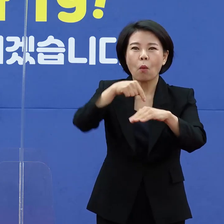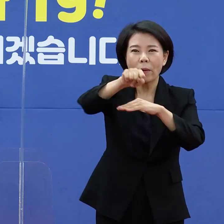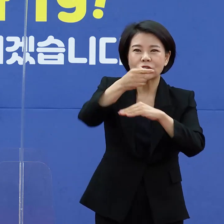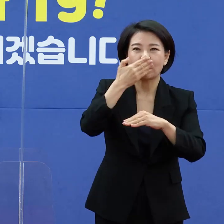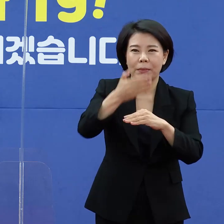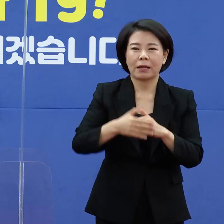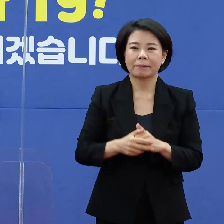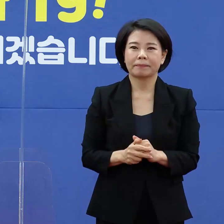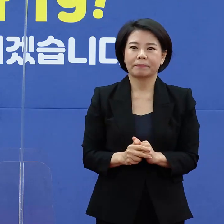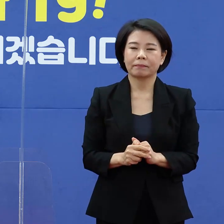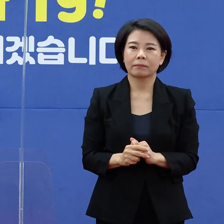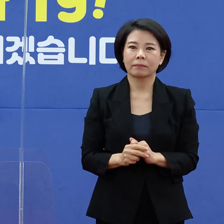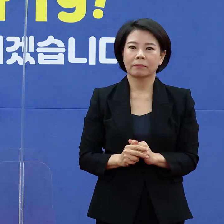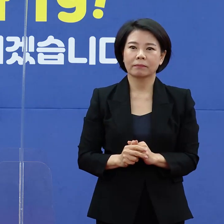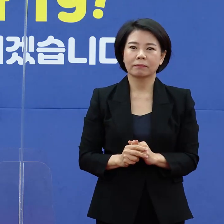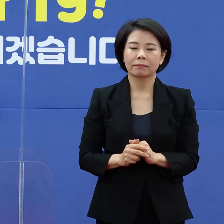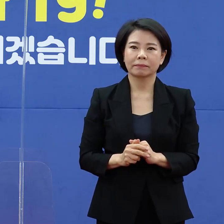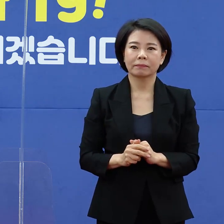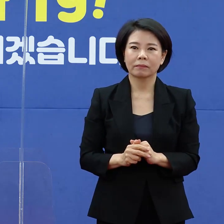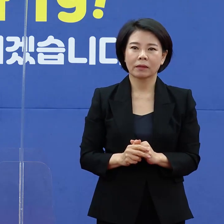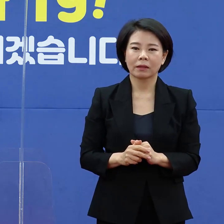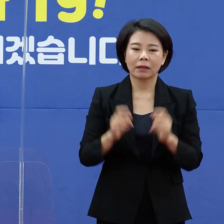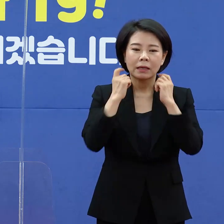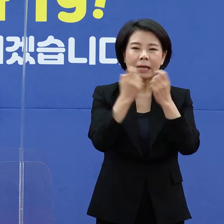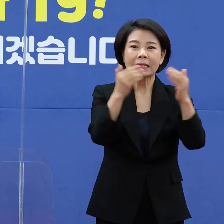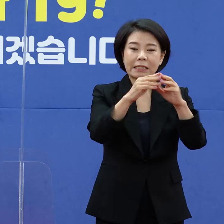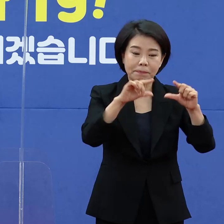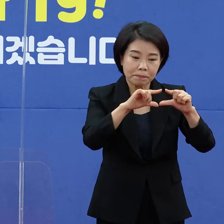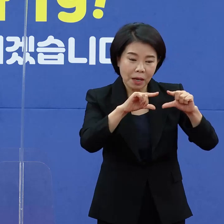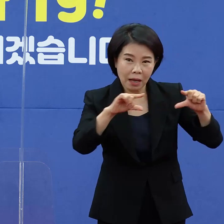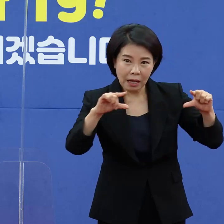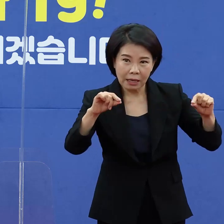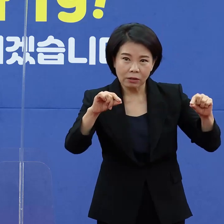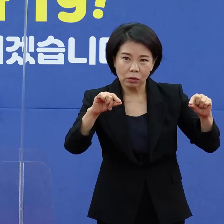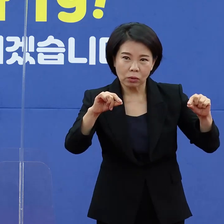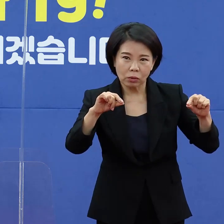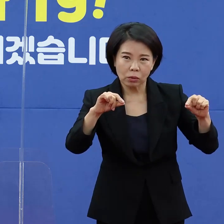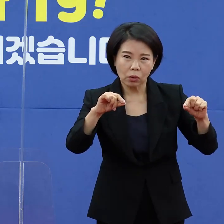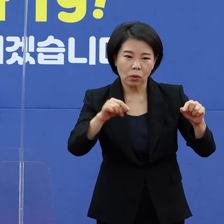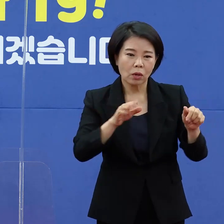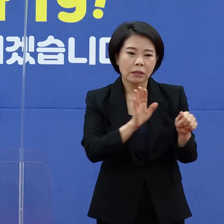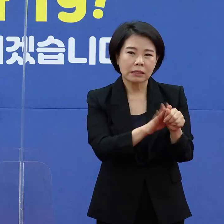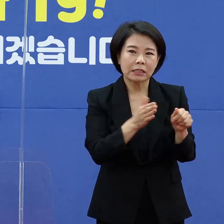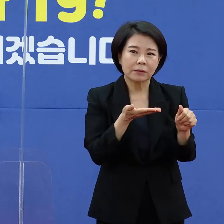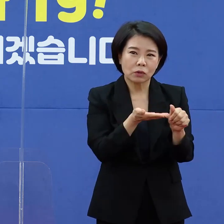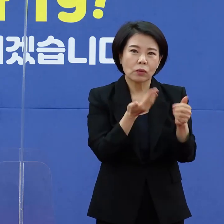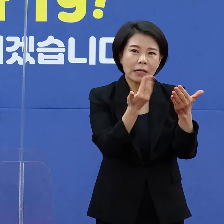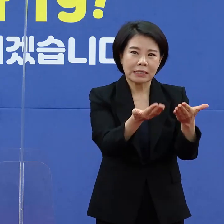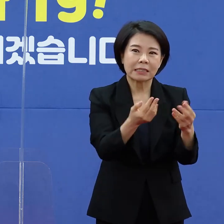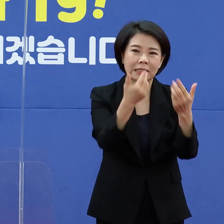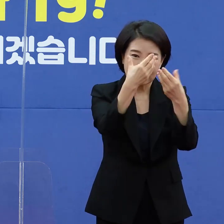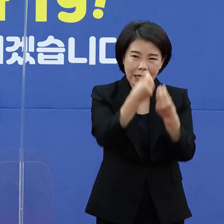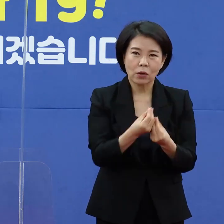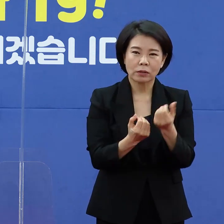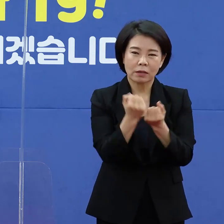다음은 재택치료 키트 및 생필품 지급 개편에 대한 내용입니다.